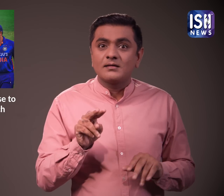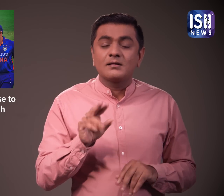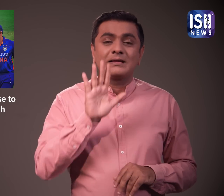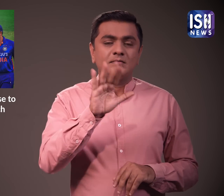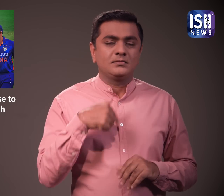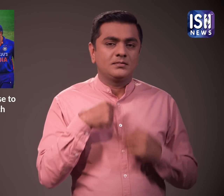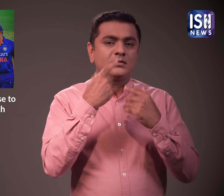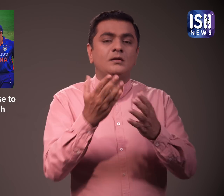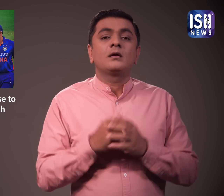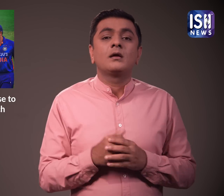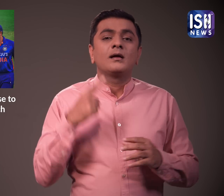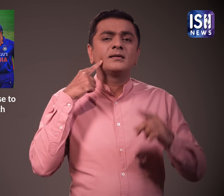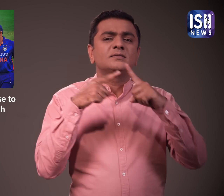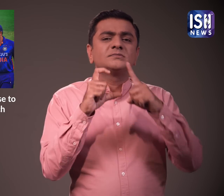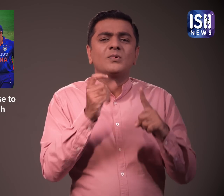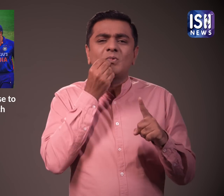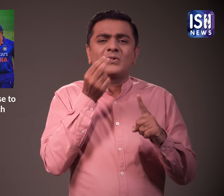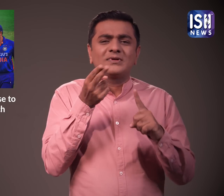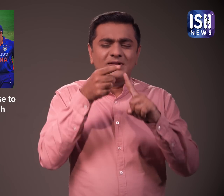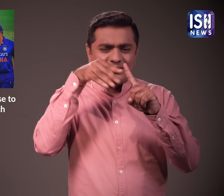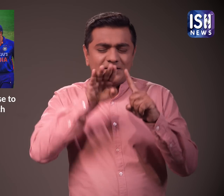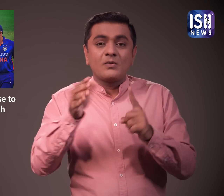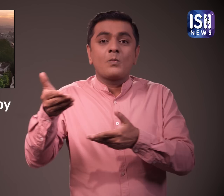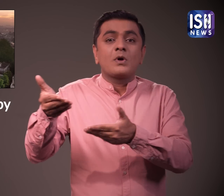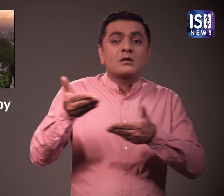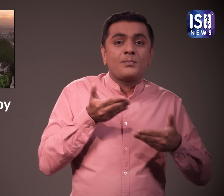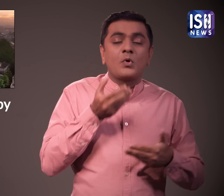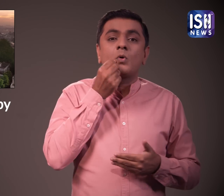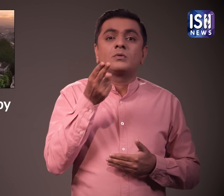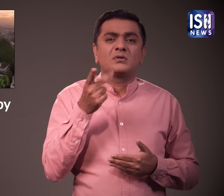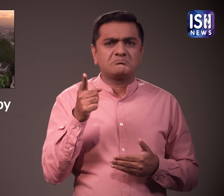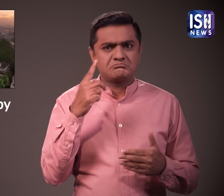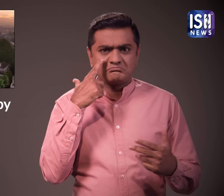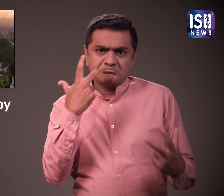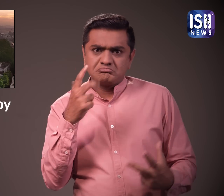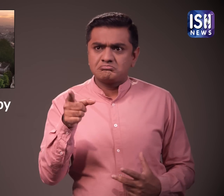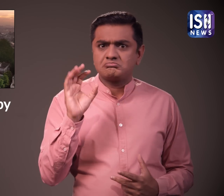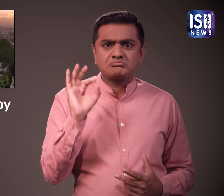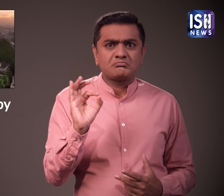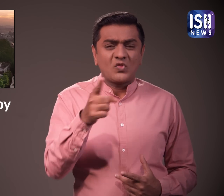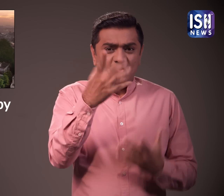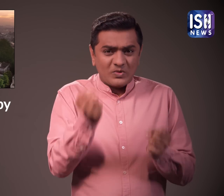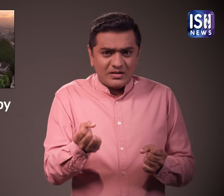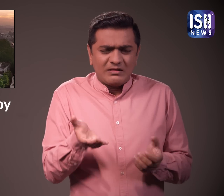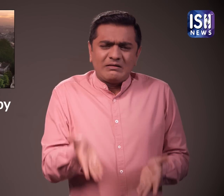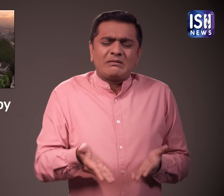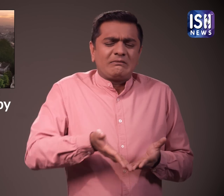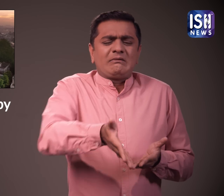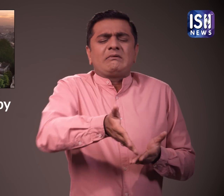मैं आपको बताता हूँ यदि आप booking.com के माधियम से ITC होटल के वेलकम होटल में 3